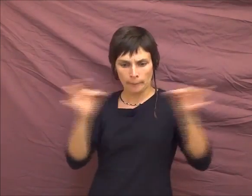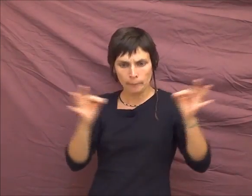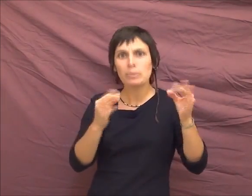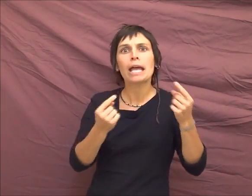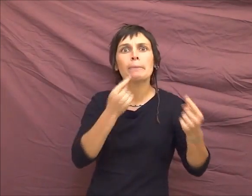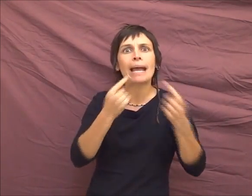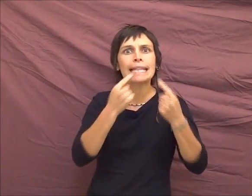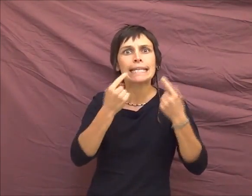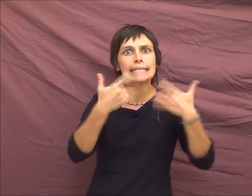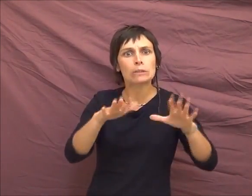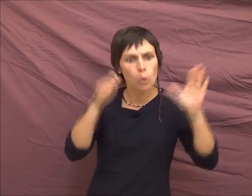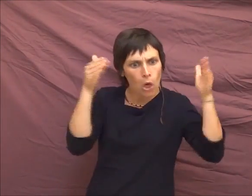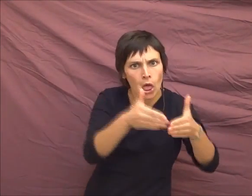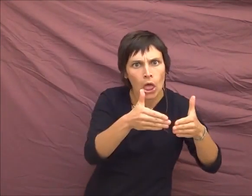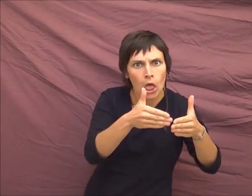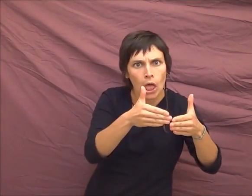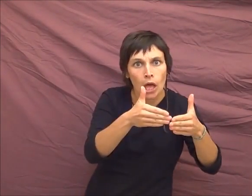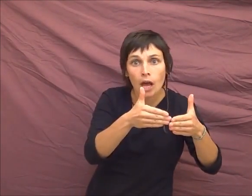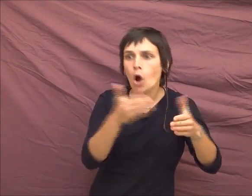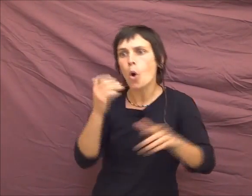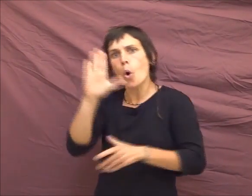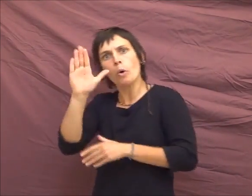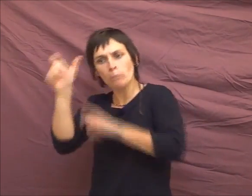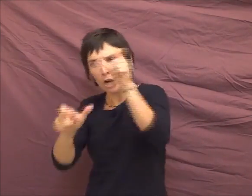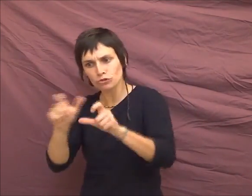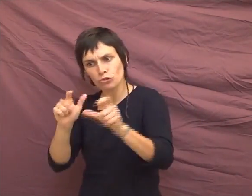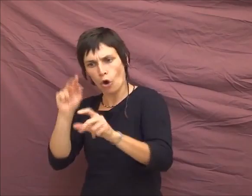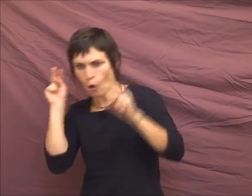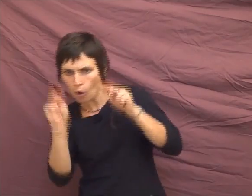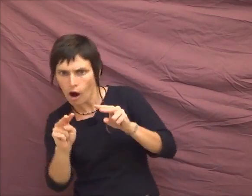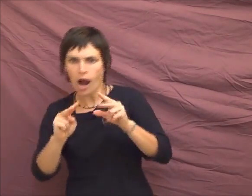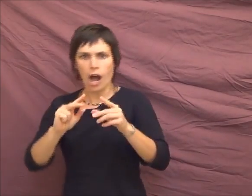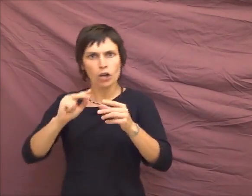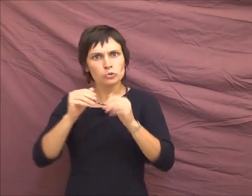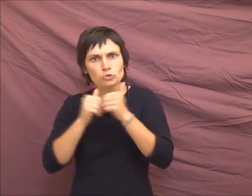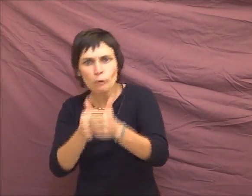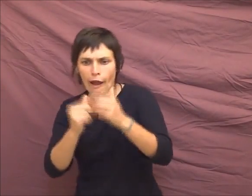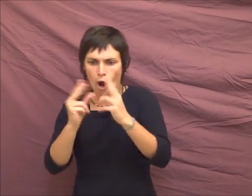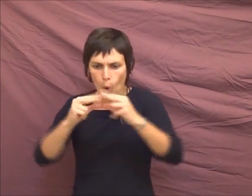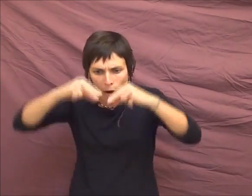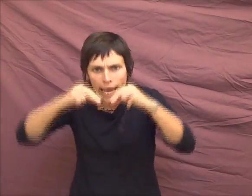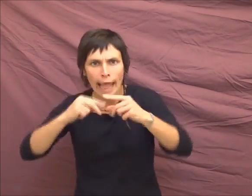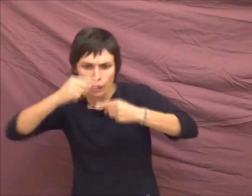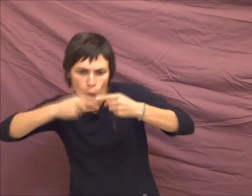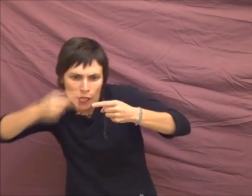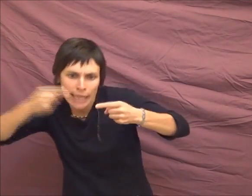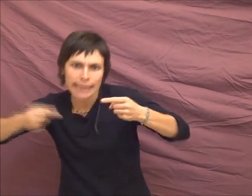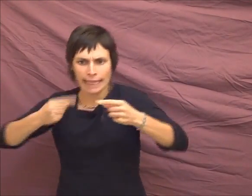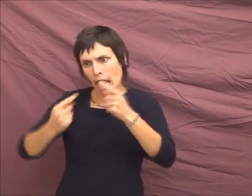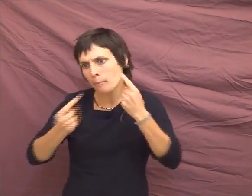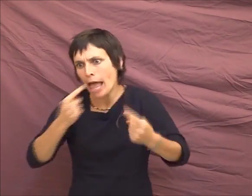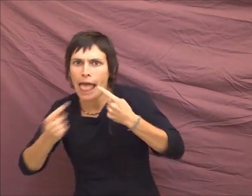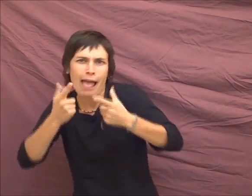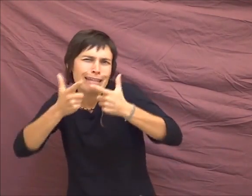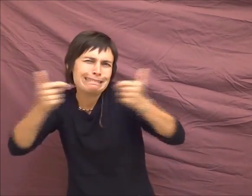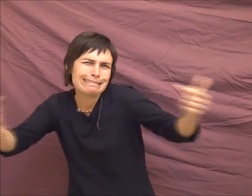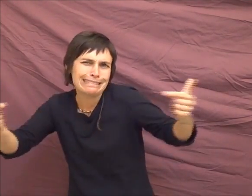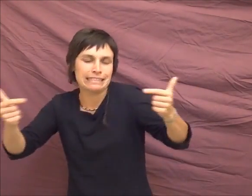Et les autres, ils comptent tout. Les coquillettes, les tortellinis, les machins, les trucs, les chouettes. Et quand ça t'arrange,